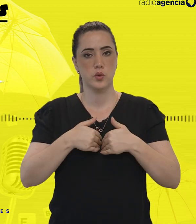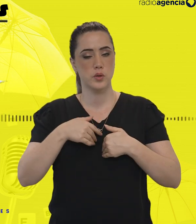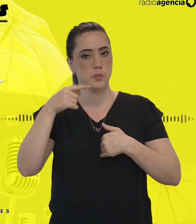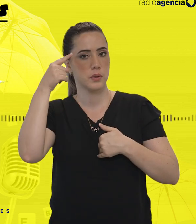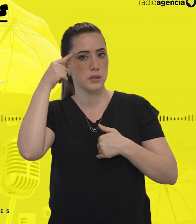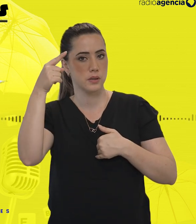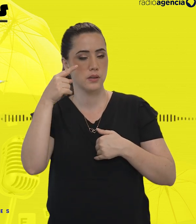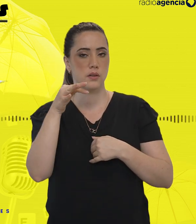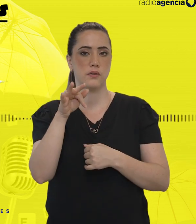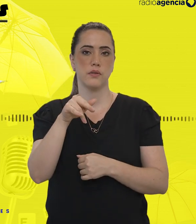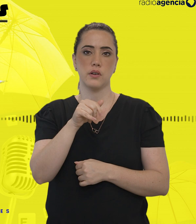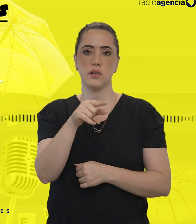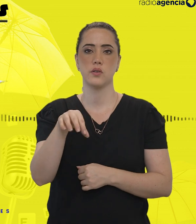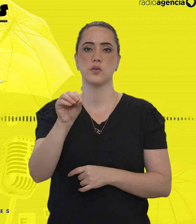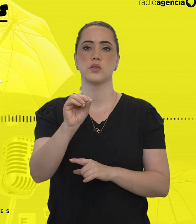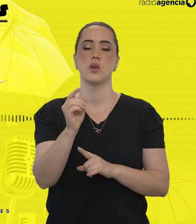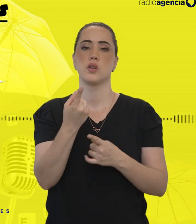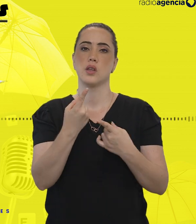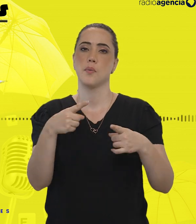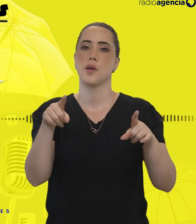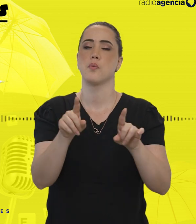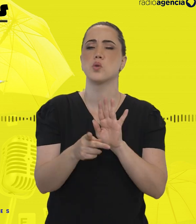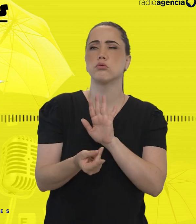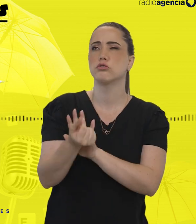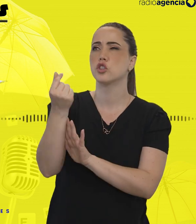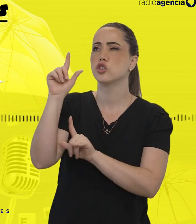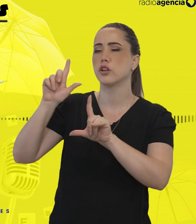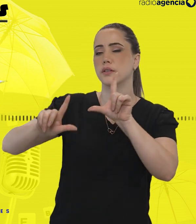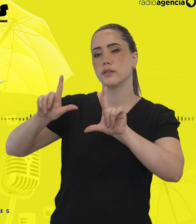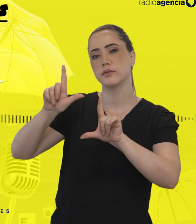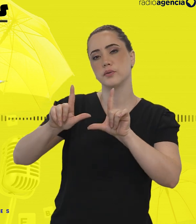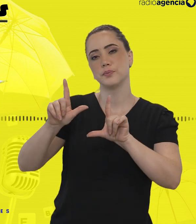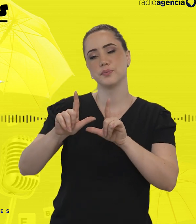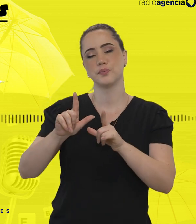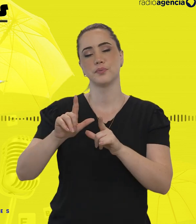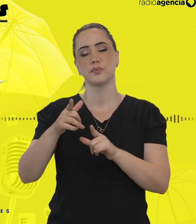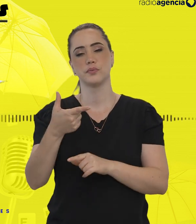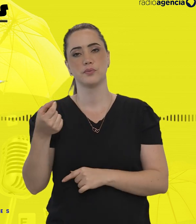Faustão e trechos da vinheta nostálgica do Telecurso 2000.